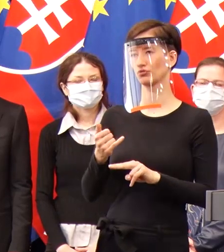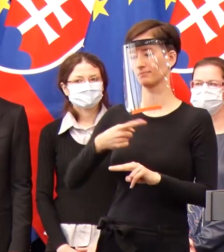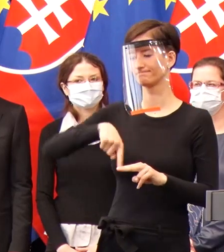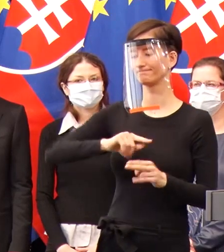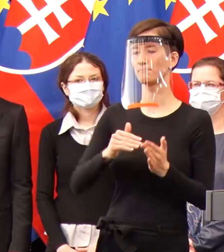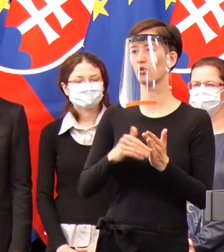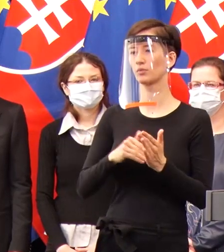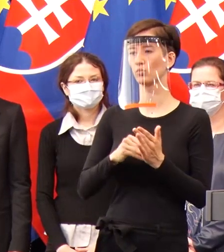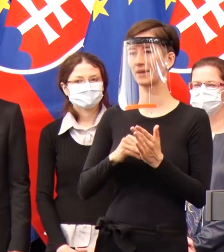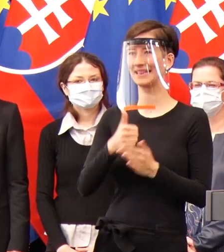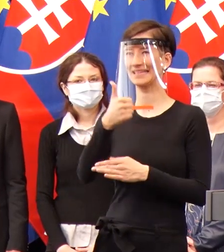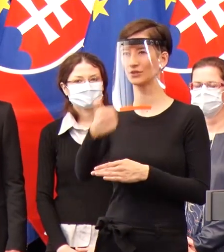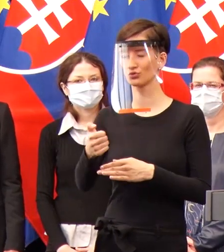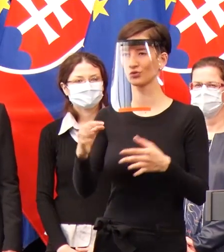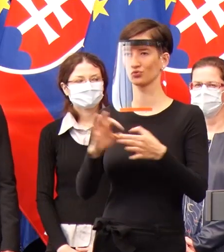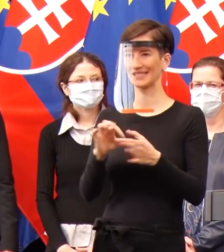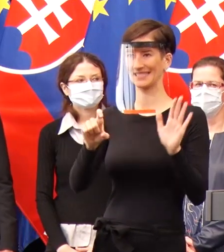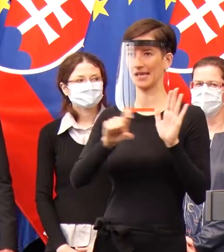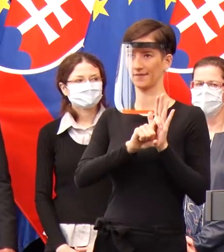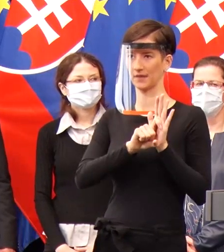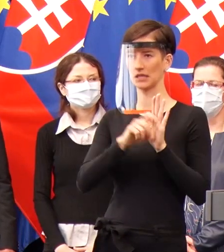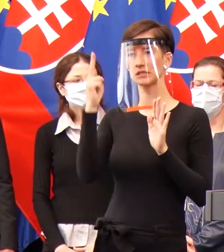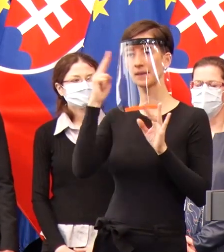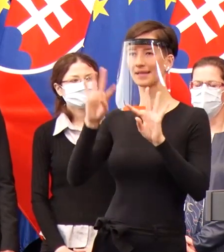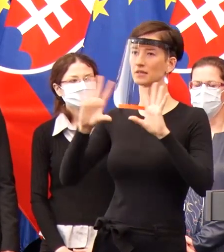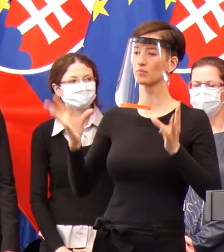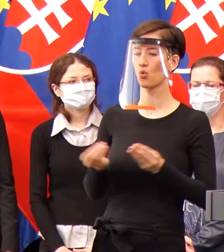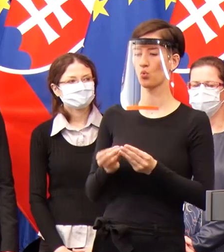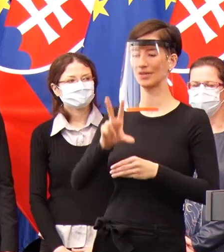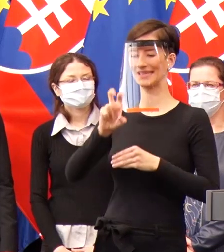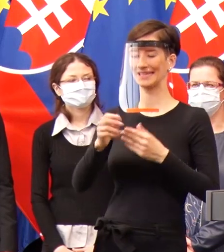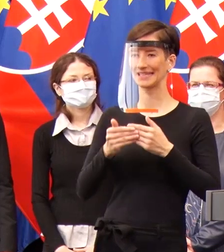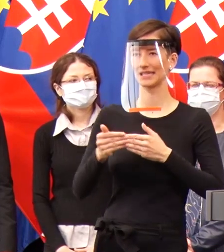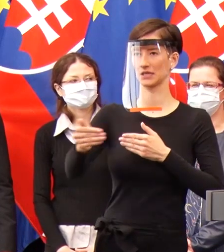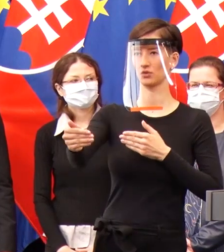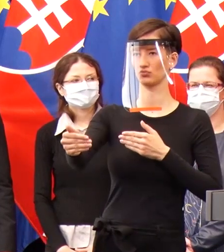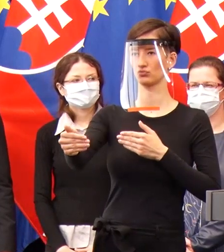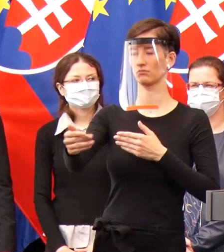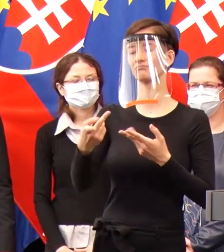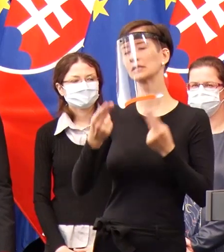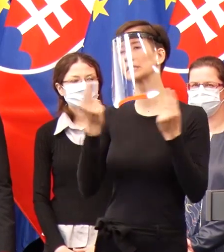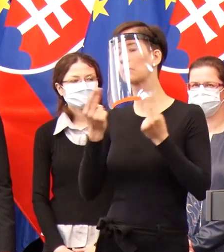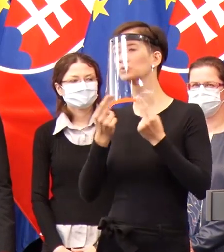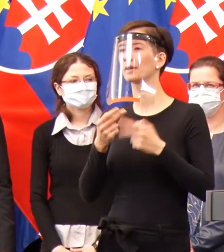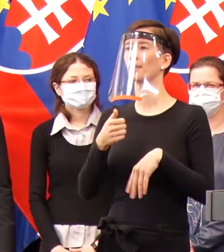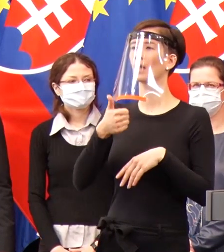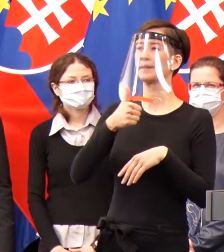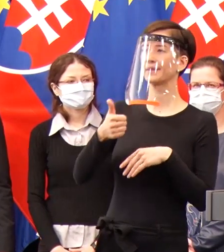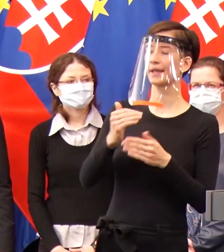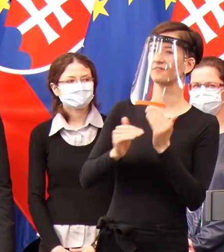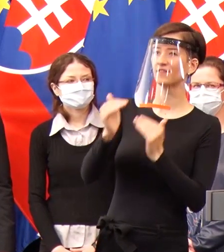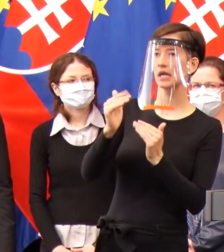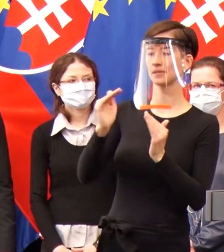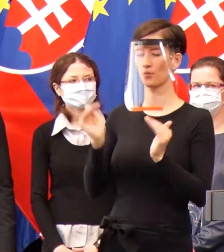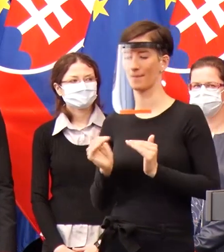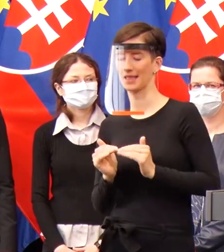na certifikáciu. To by som povedal, že je taký optimistický scenár, ale už keď tam bude posun niekoľkých dní alebo týždňa už zasa až tak